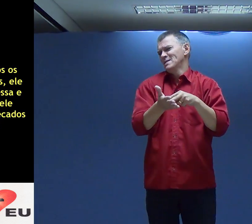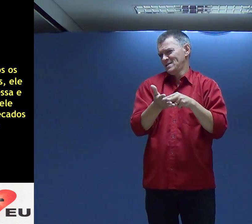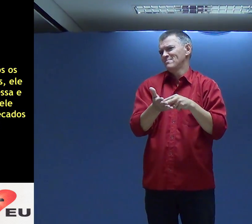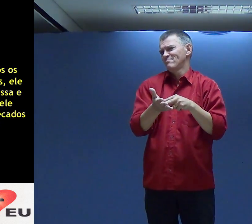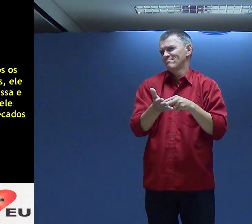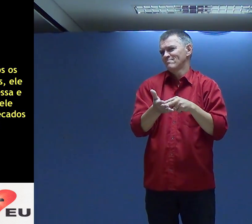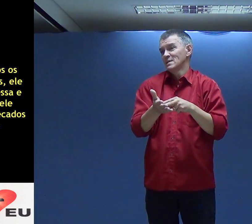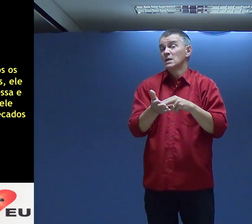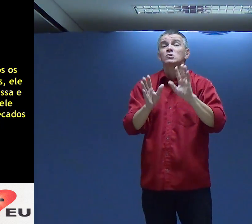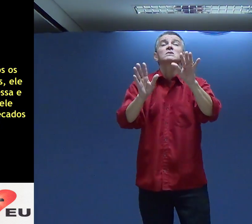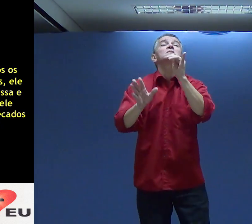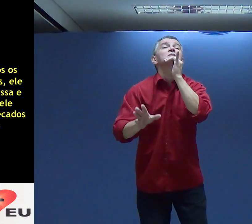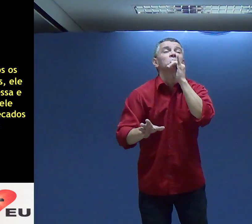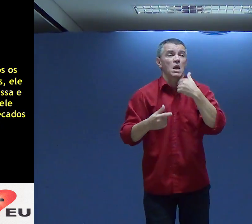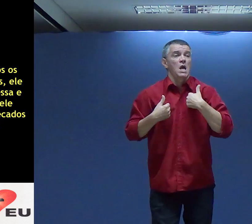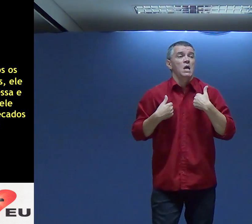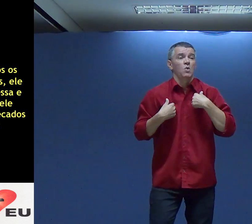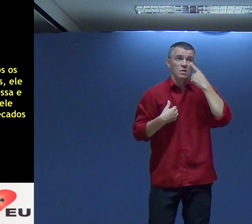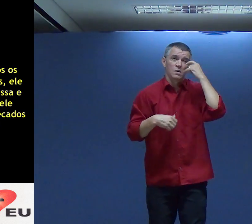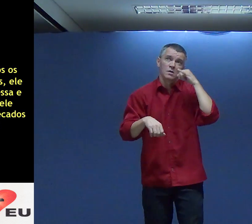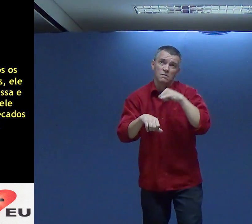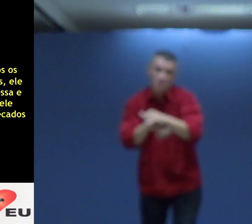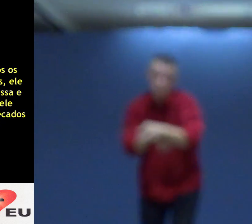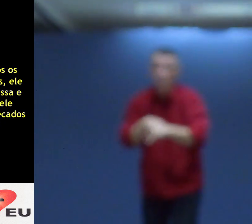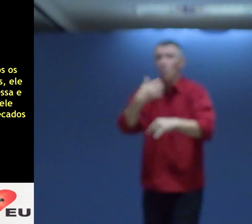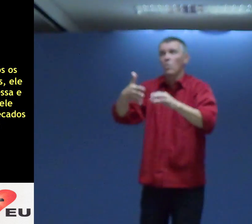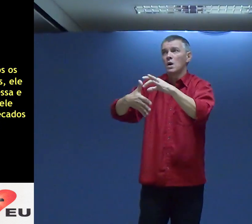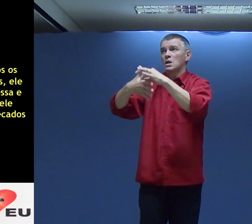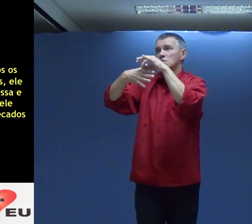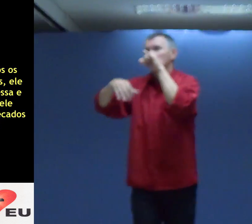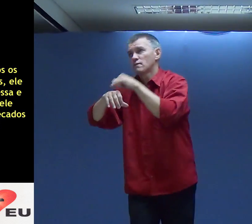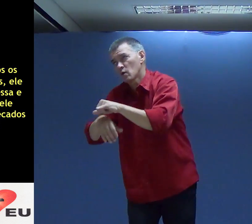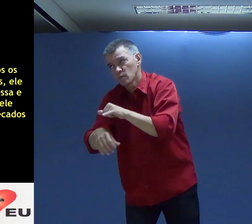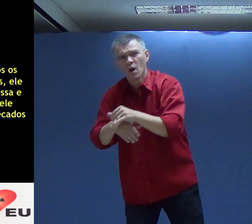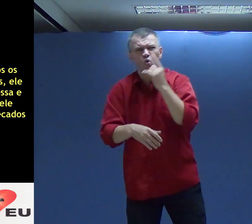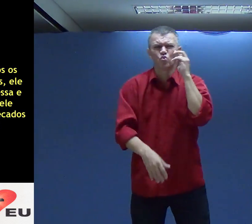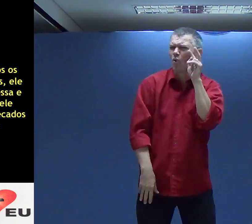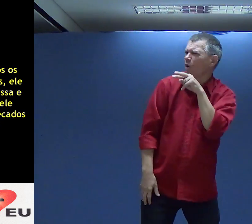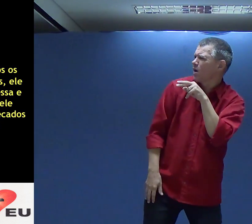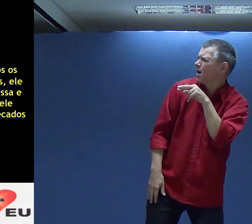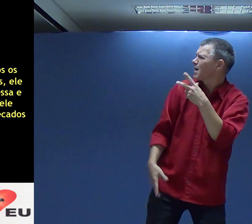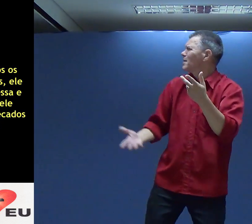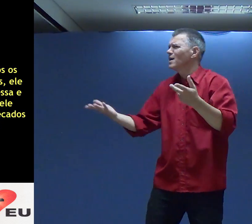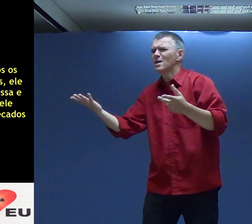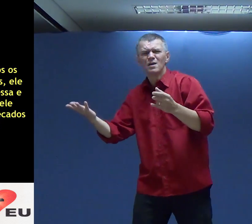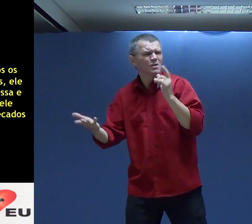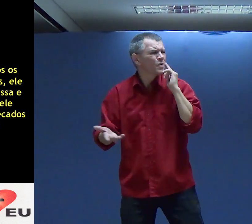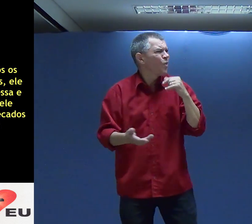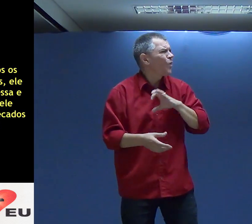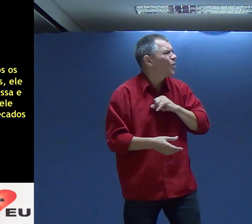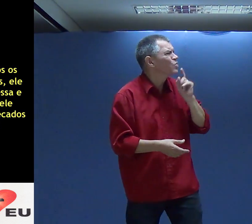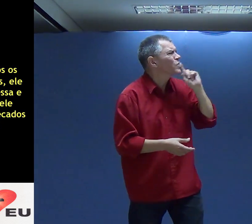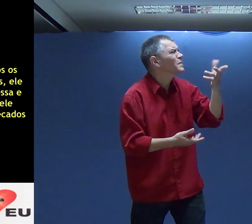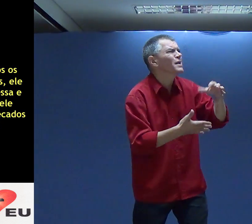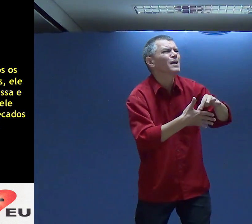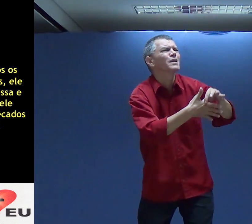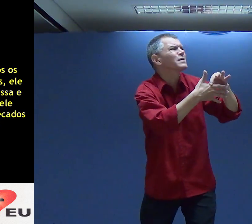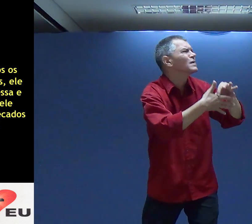Venham Para Ele Se Mantenham Firmes As vezes Eu Falto Eu Faltam Mas Cadê Cadê